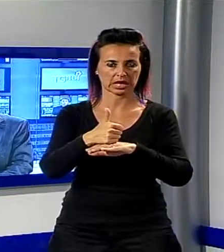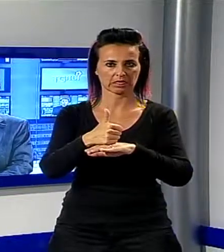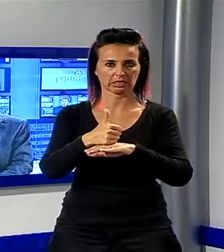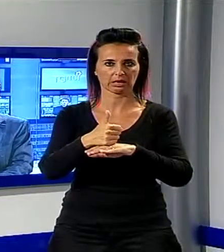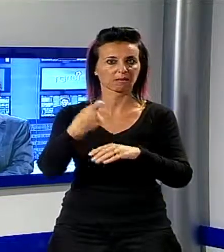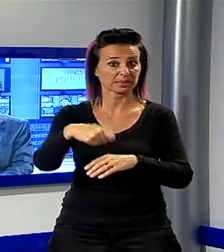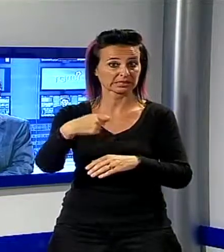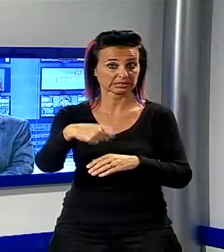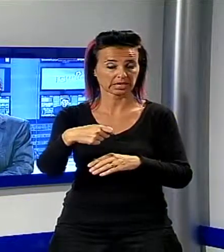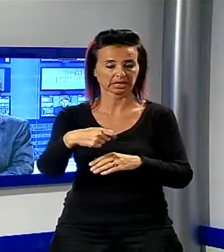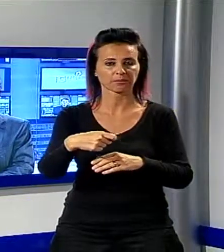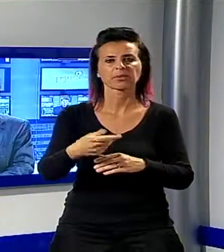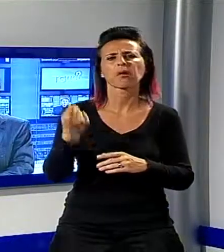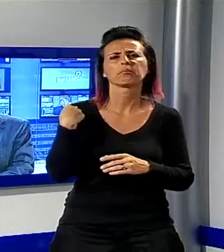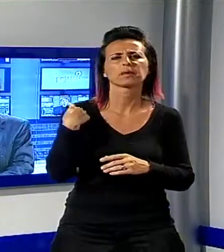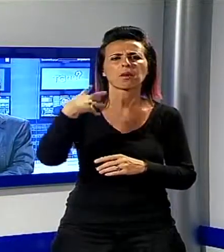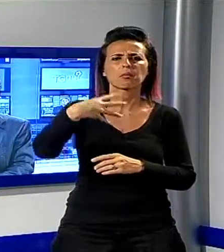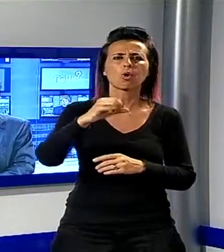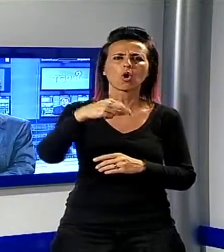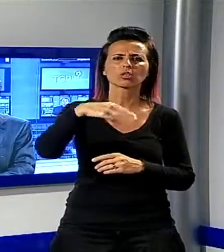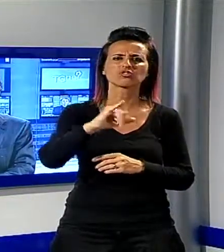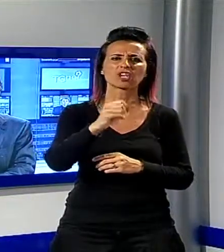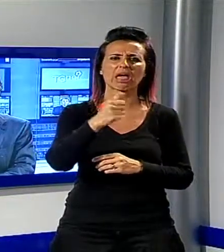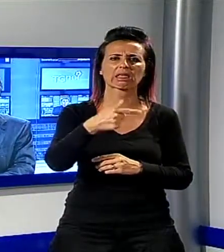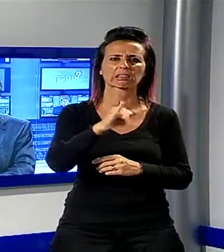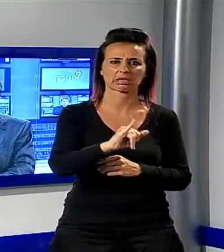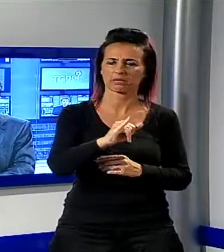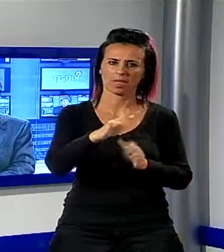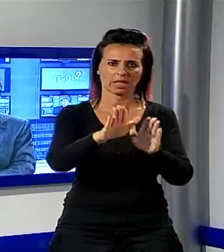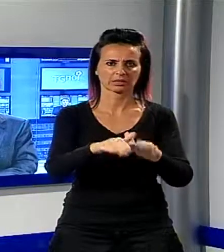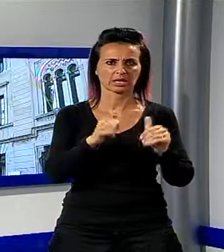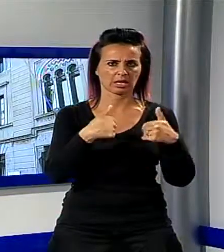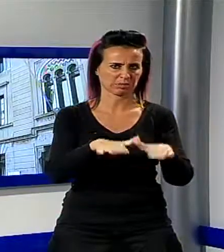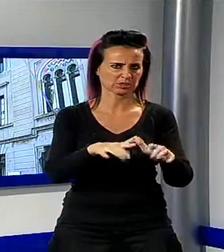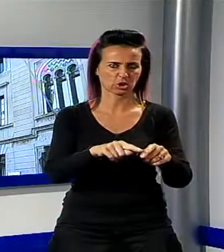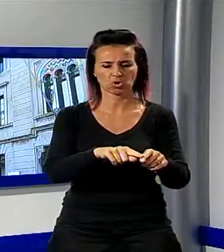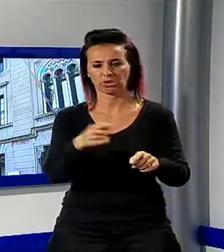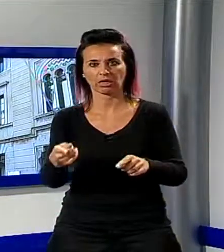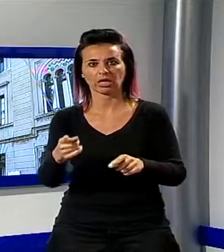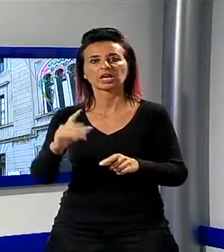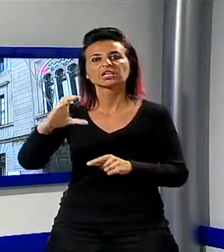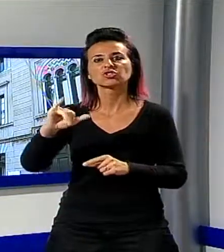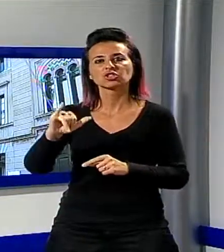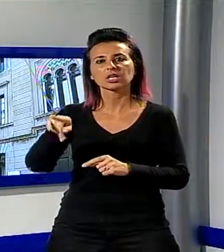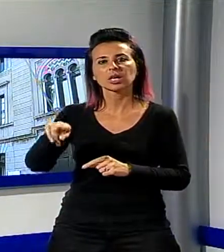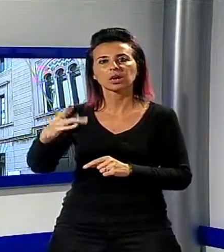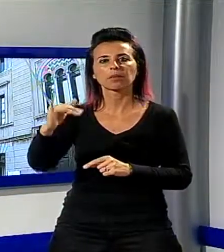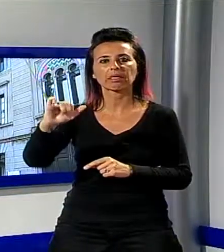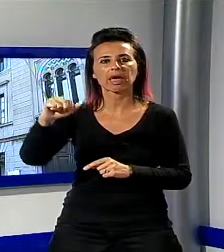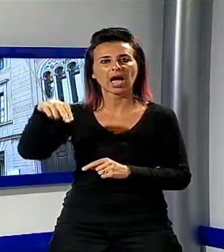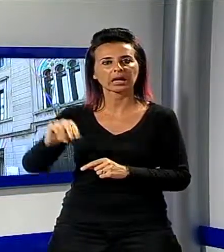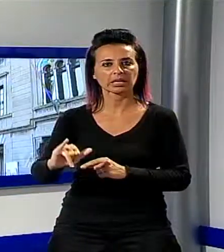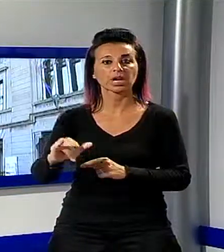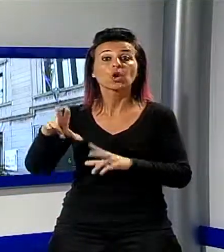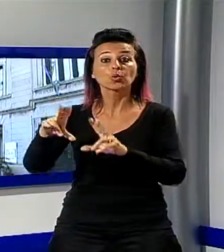eletto presidente Gabriele Cipriani. Sentiamo Massimo Mazzolini. Previsioni rispettate per l'elezione del nuovo